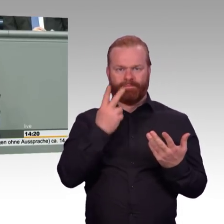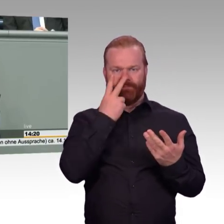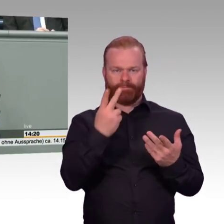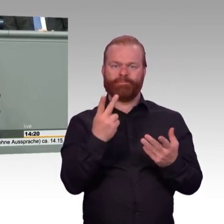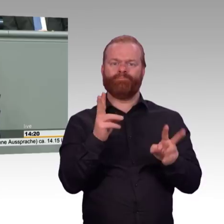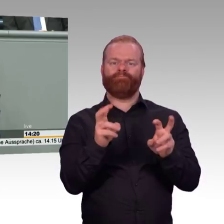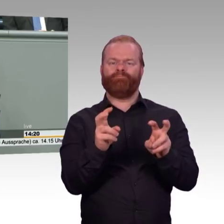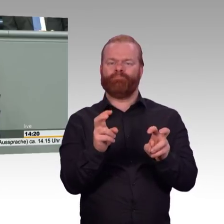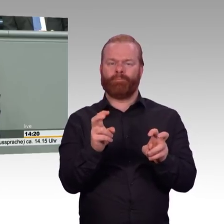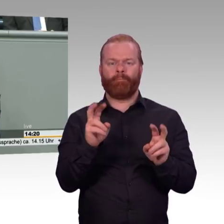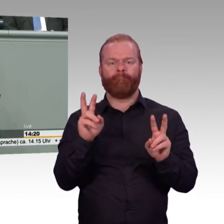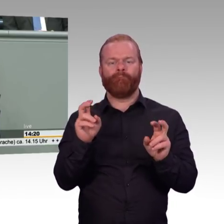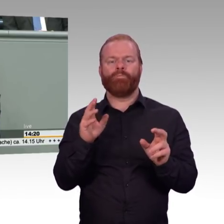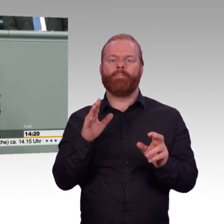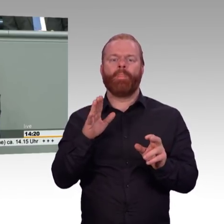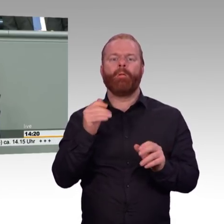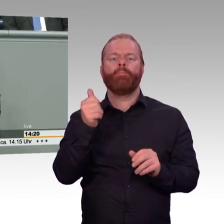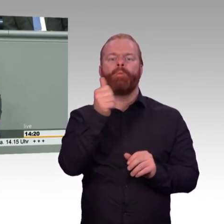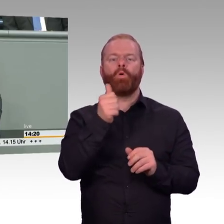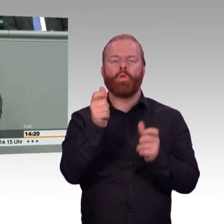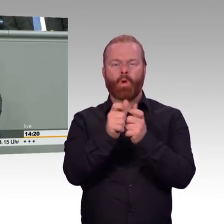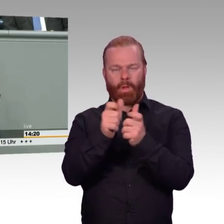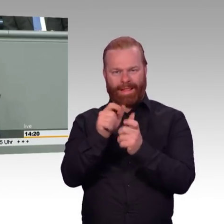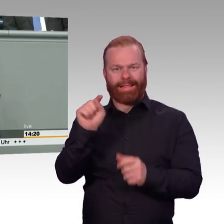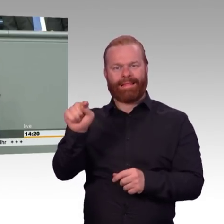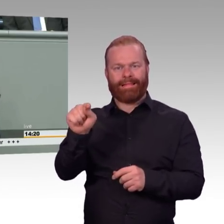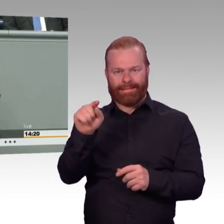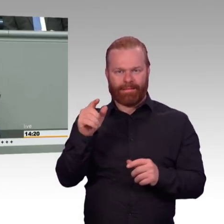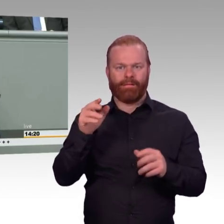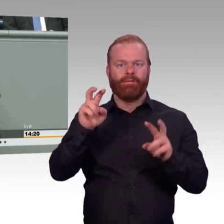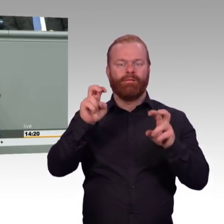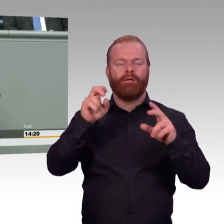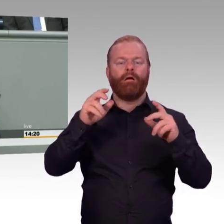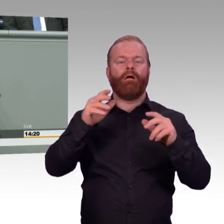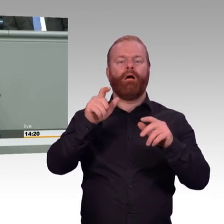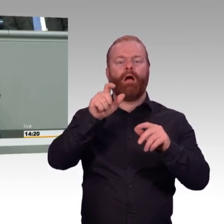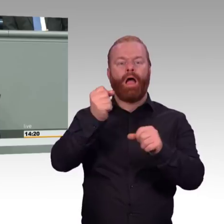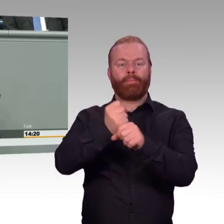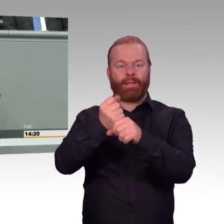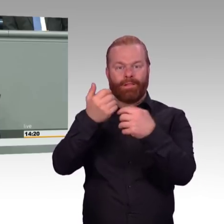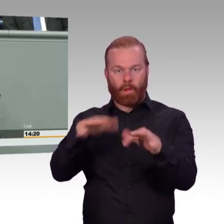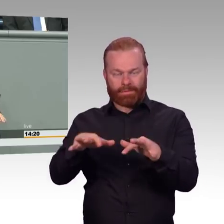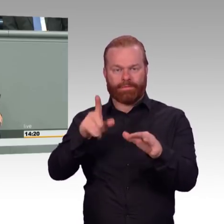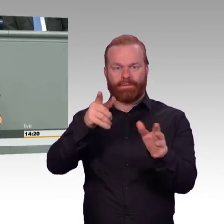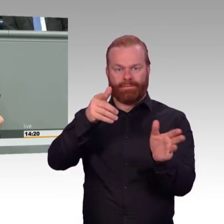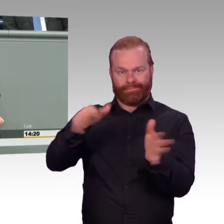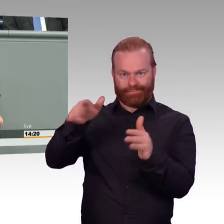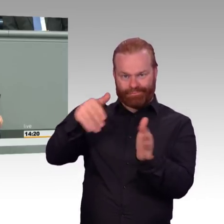haben. Das ist Nonsens, das ist Quatsch, das ist doch betriebswirtschaftlich, wirtschaftlich nicht haltbar. Wir haben 8